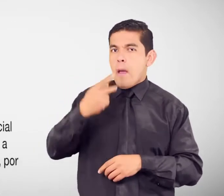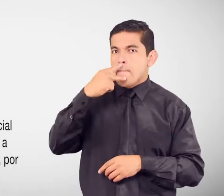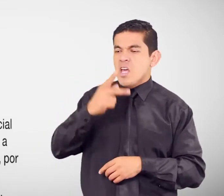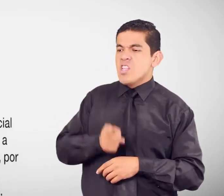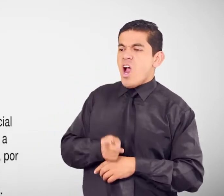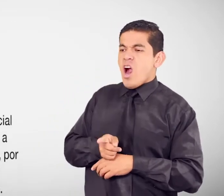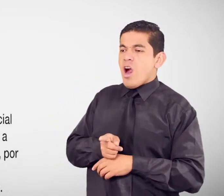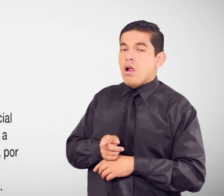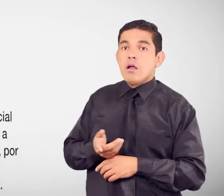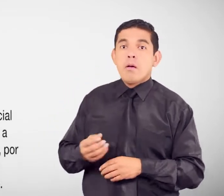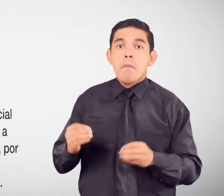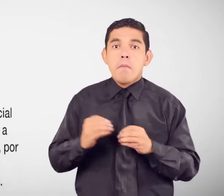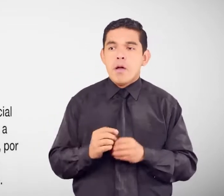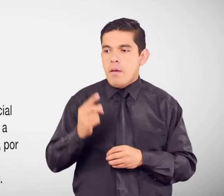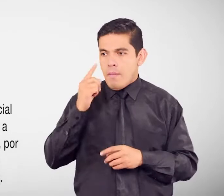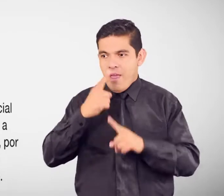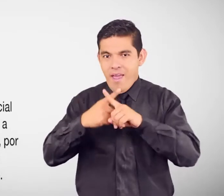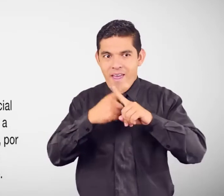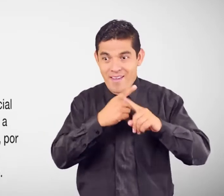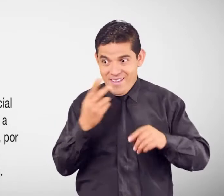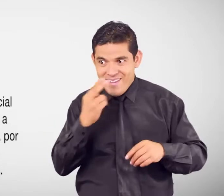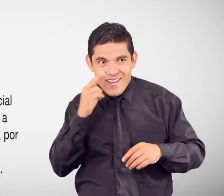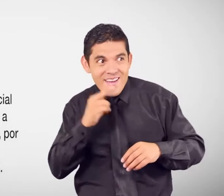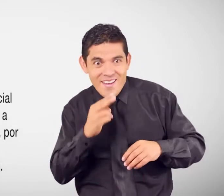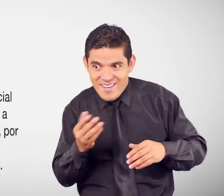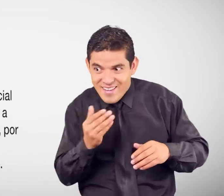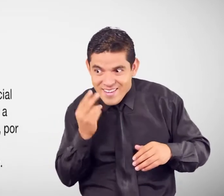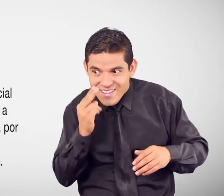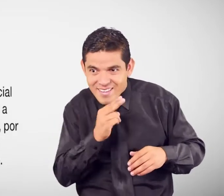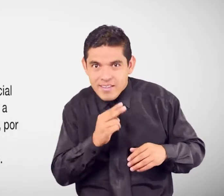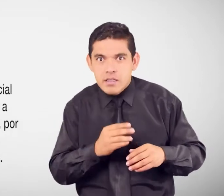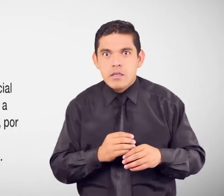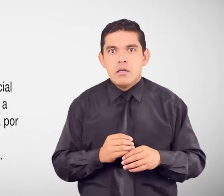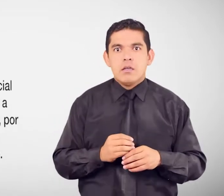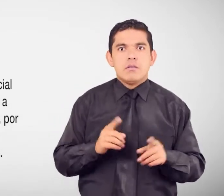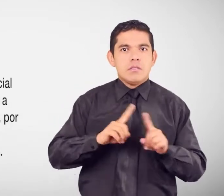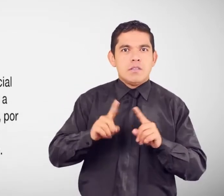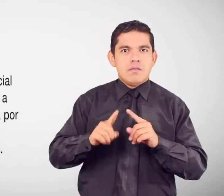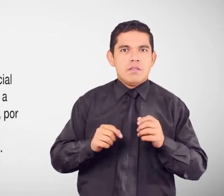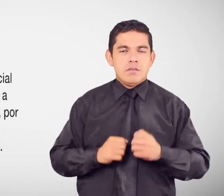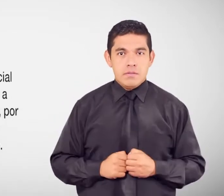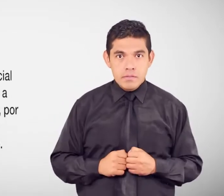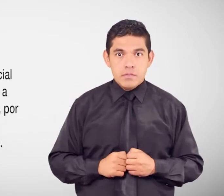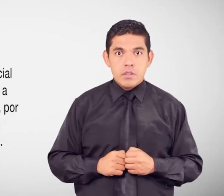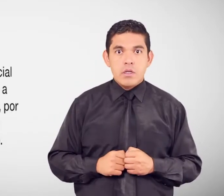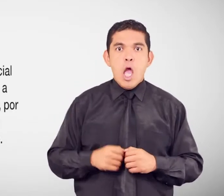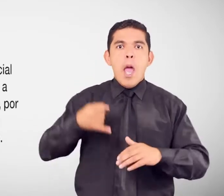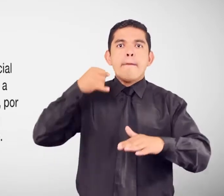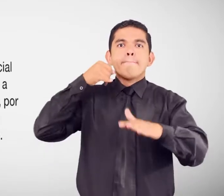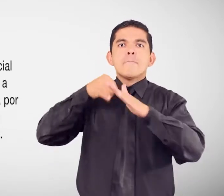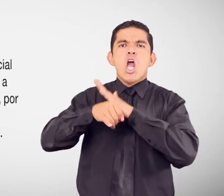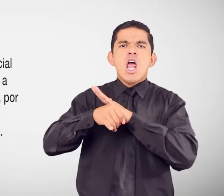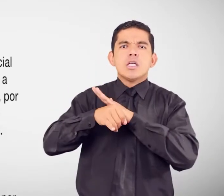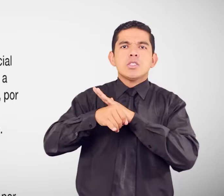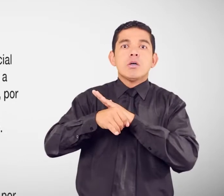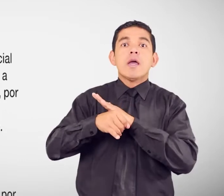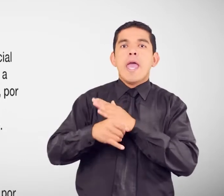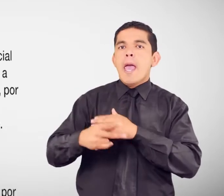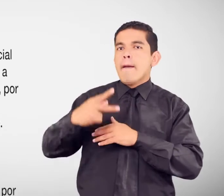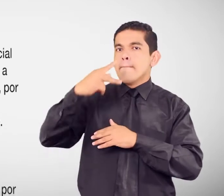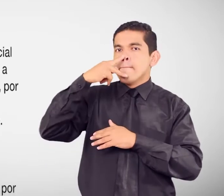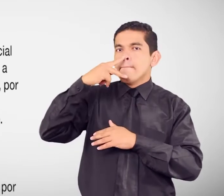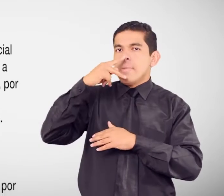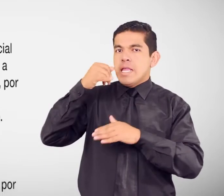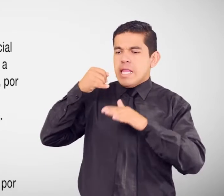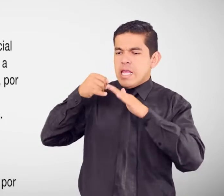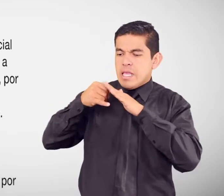Violación Es violación La introducción total o parcial Del miembro viril Pene Por vía oral En